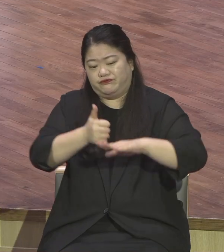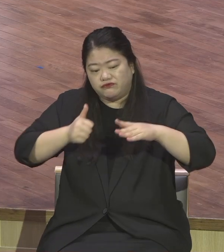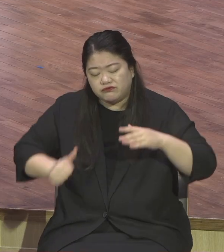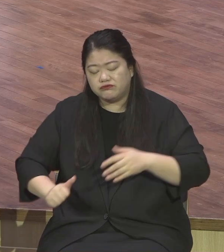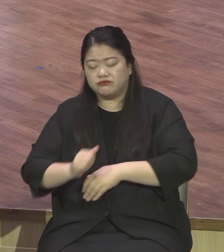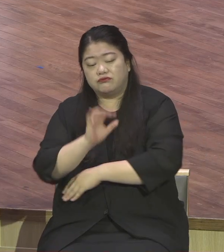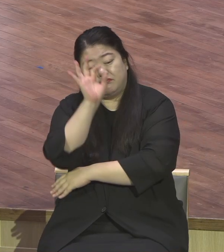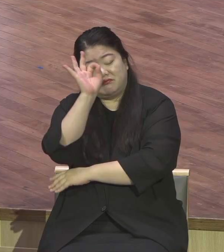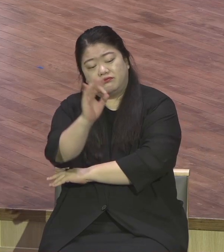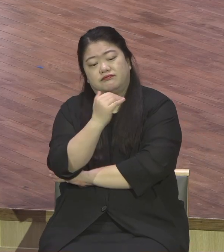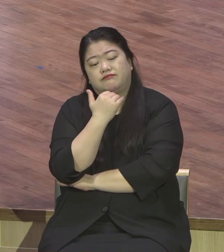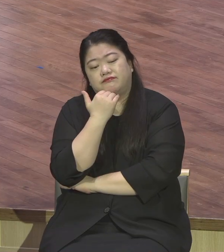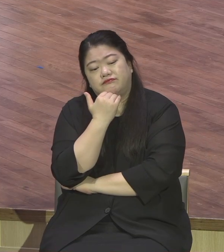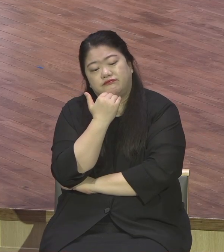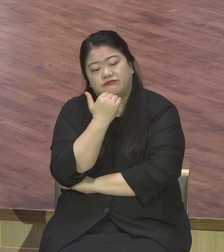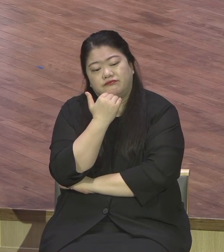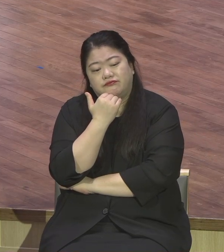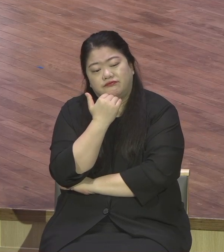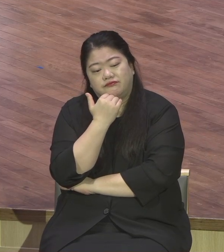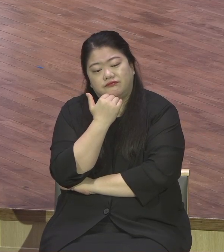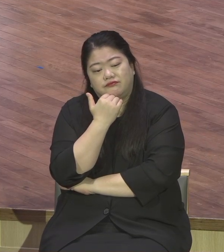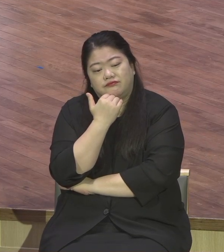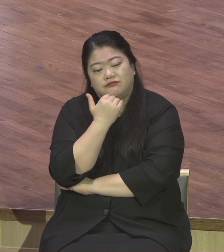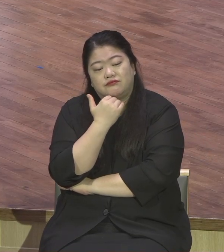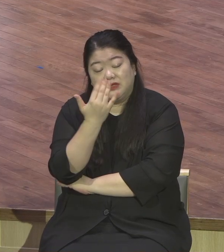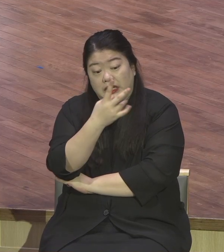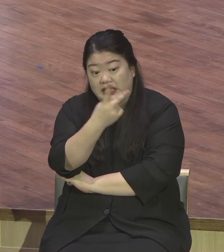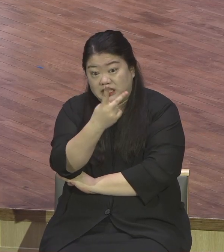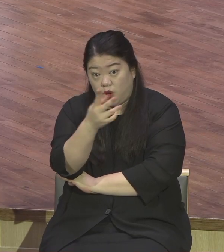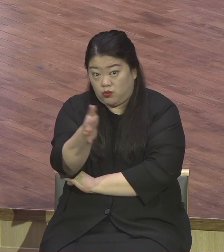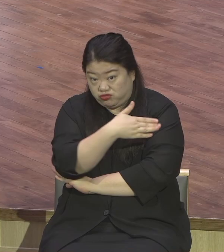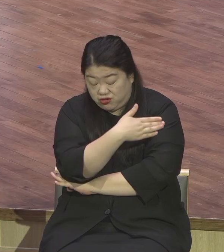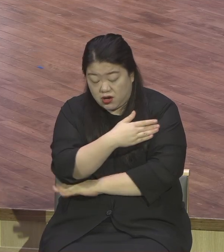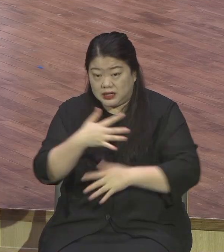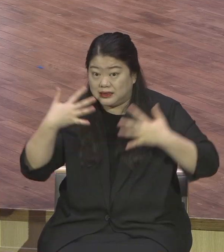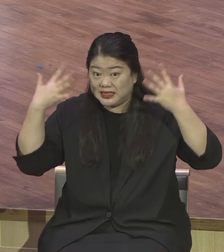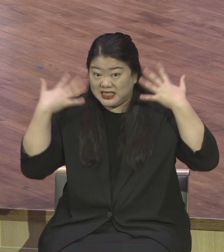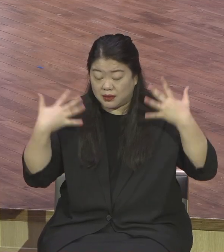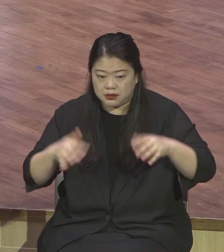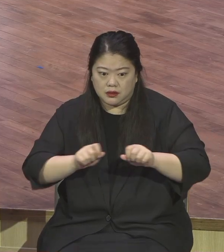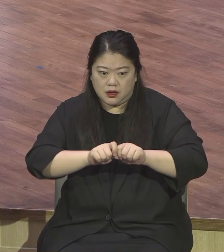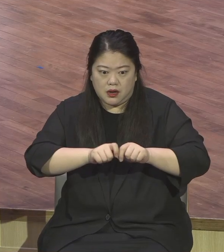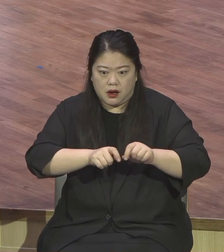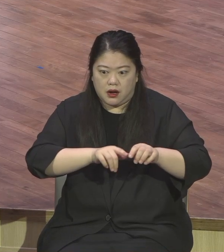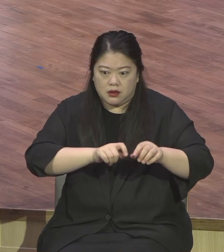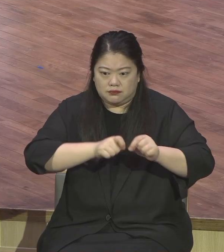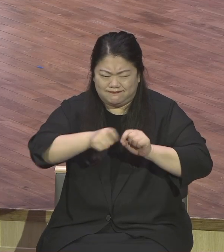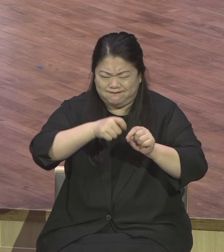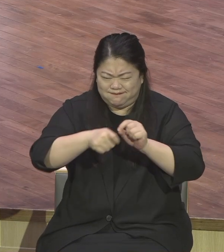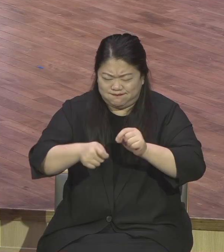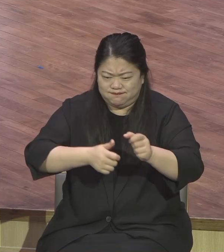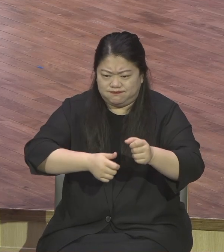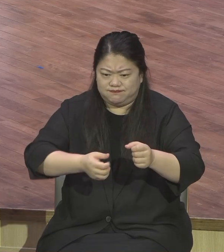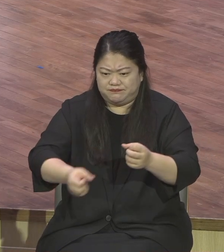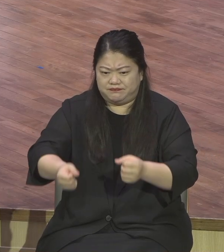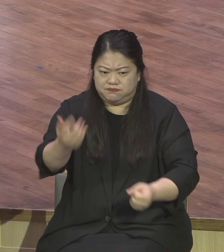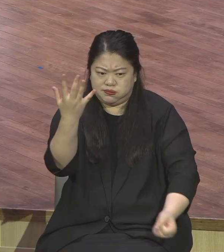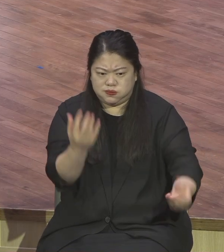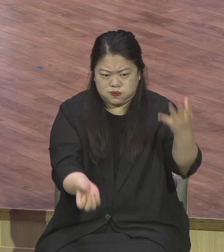확장을 하면서 전략적으로 경쟁이 너무 치열하게 그렇게 너무 확장을